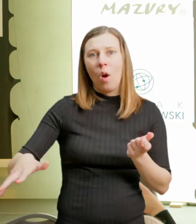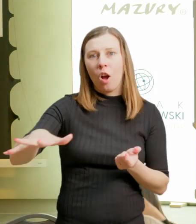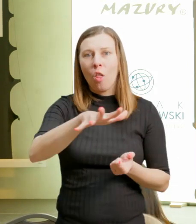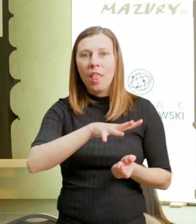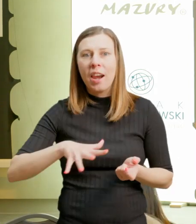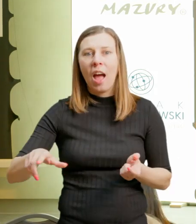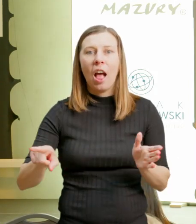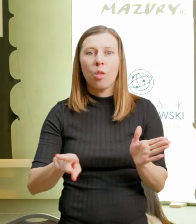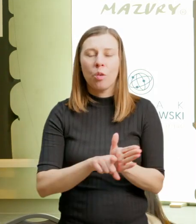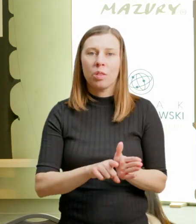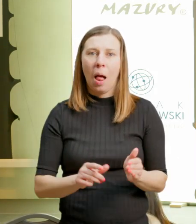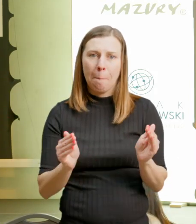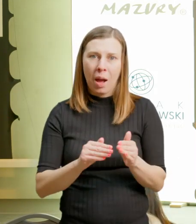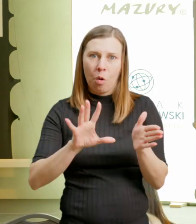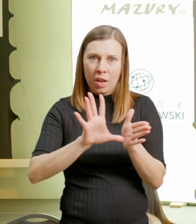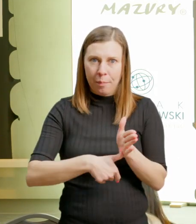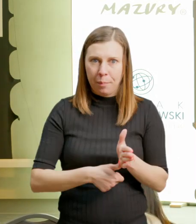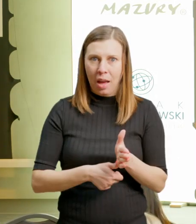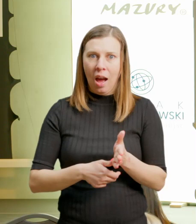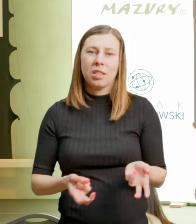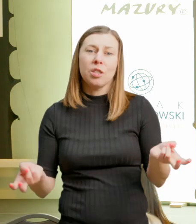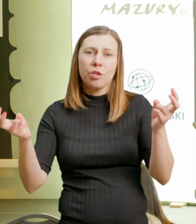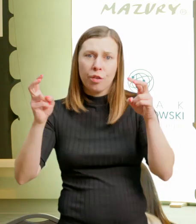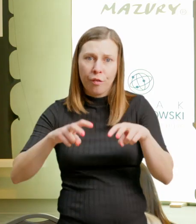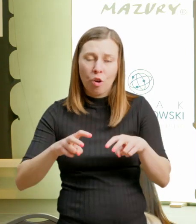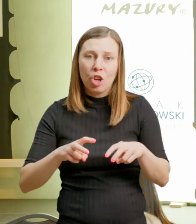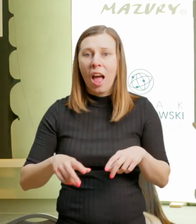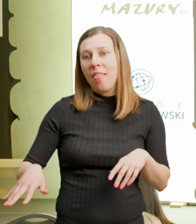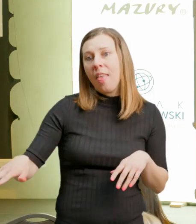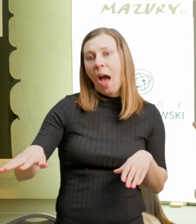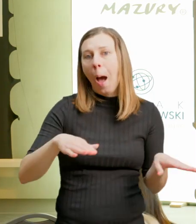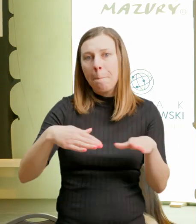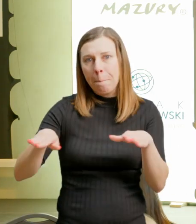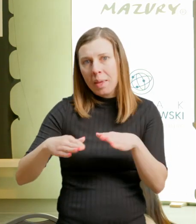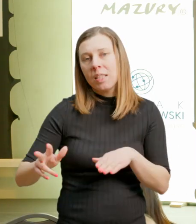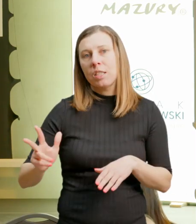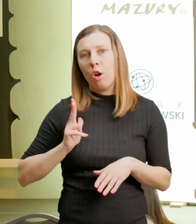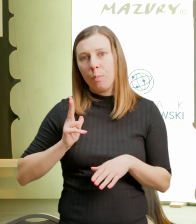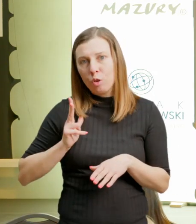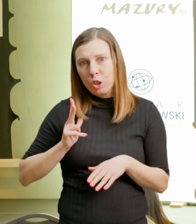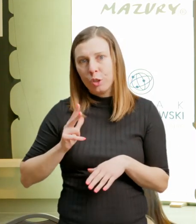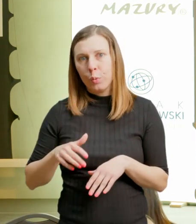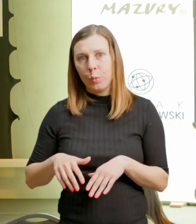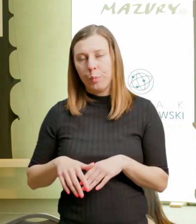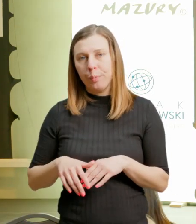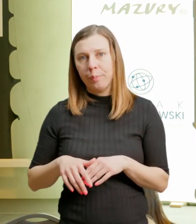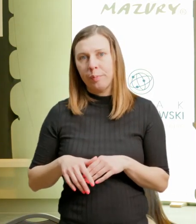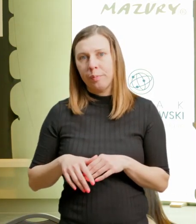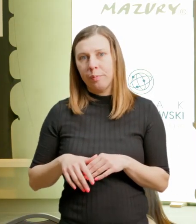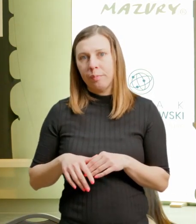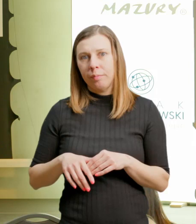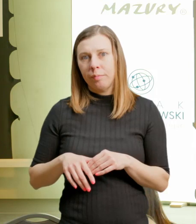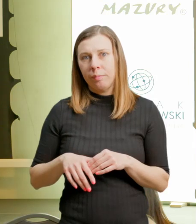dla stworzenia tej przestrzeni odpoczynku, ale też przestrzeni na uskiwanie